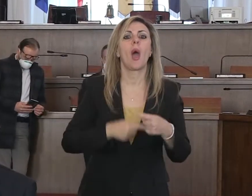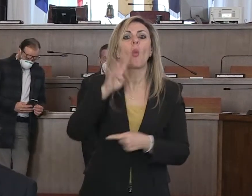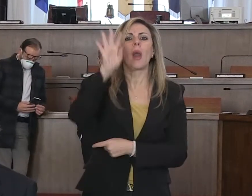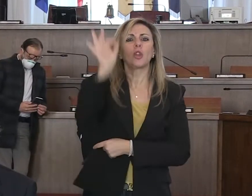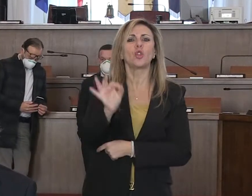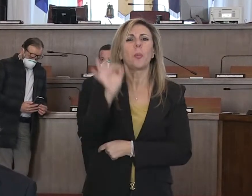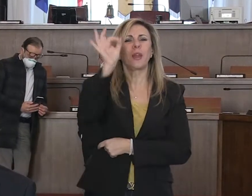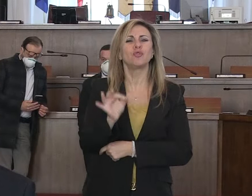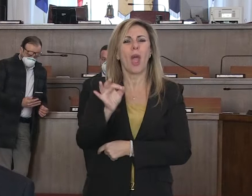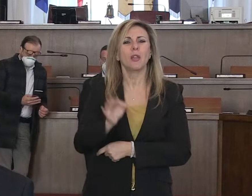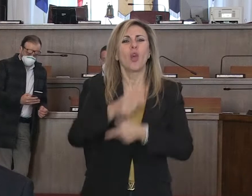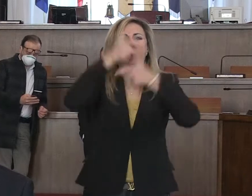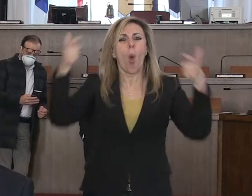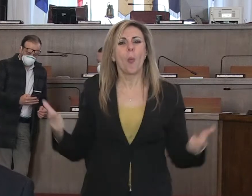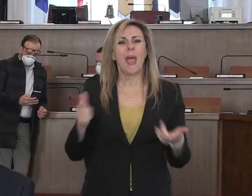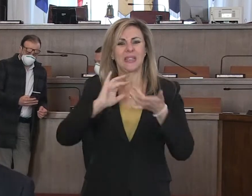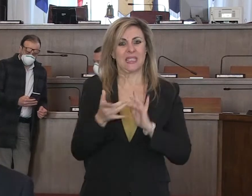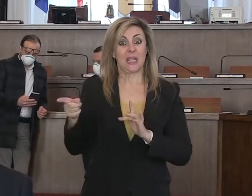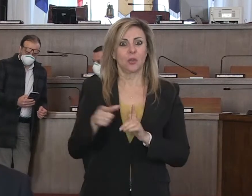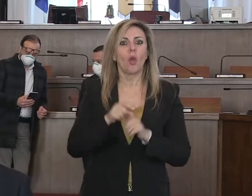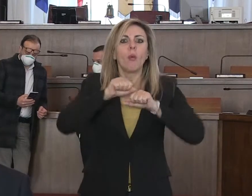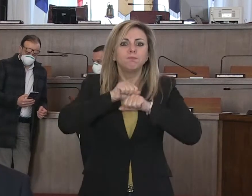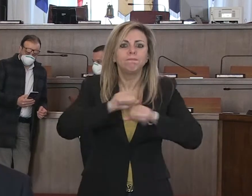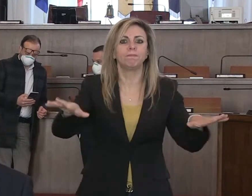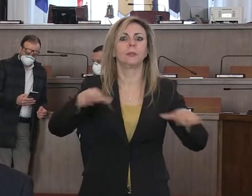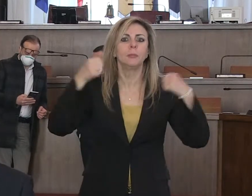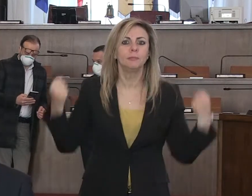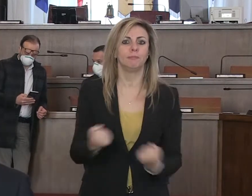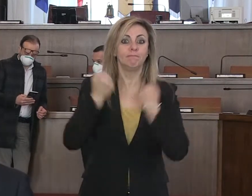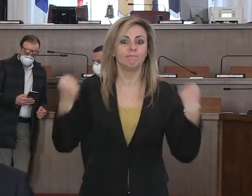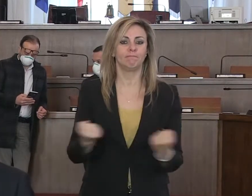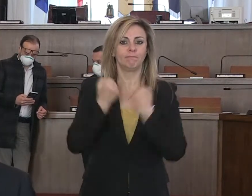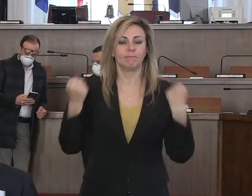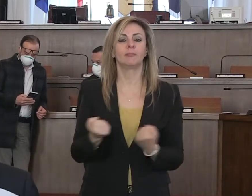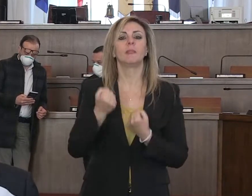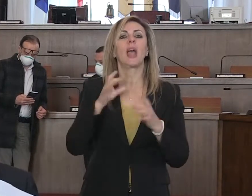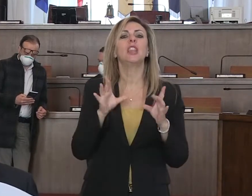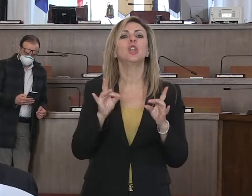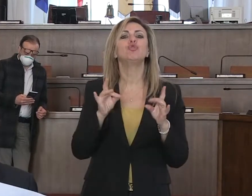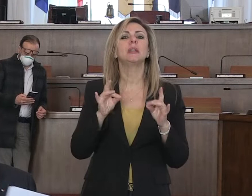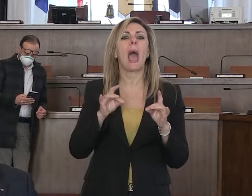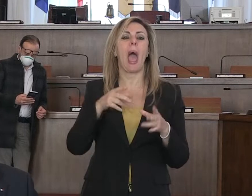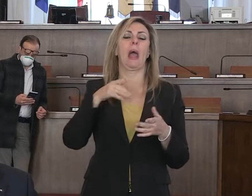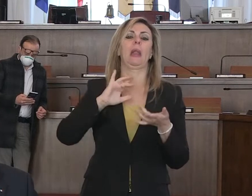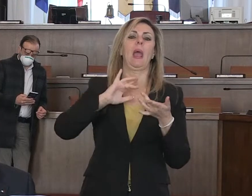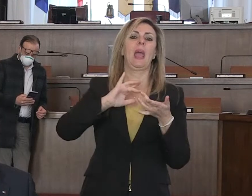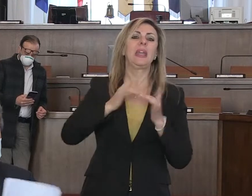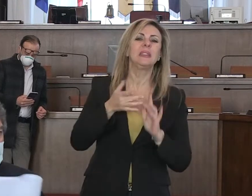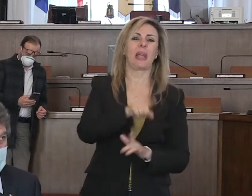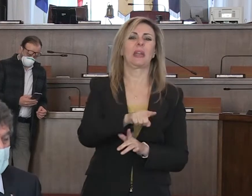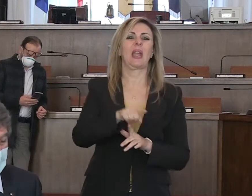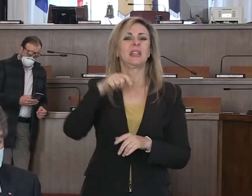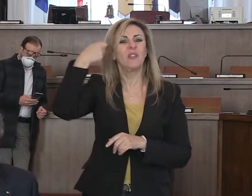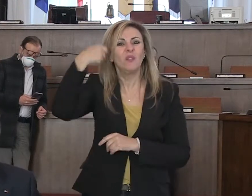% in più di interazioni sul sito della Regione. Oggi il digitale, i social, i